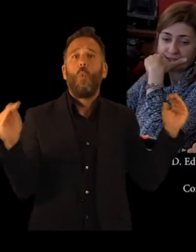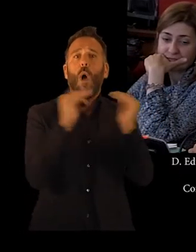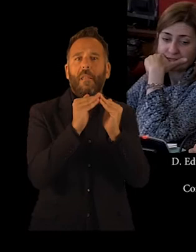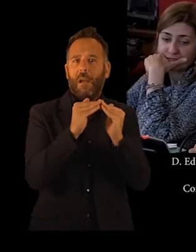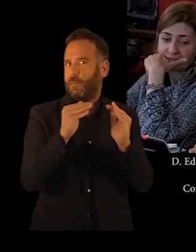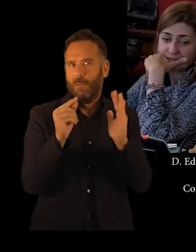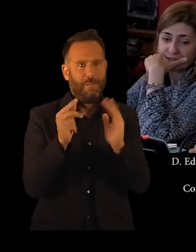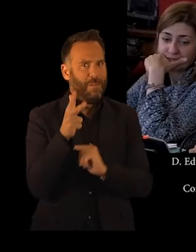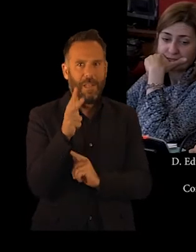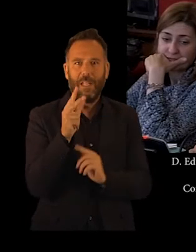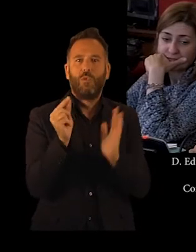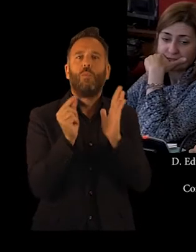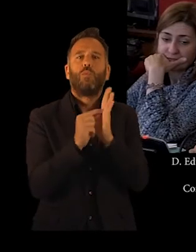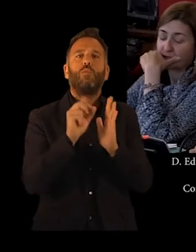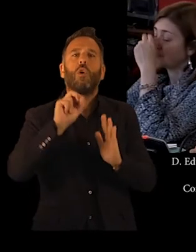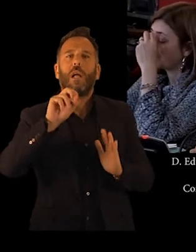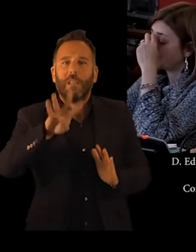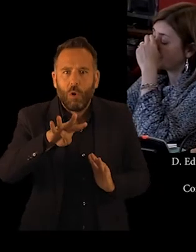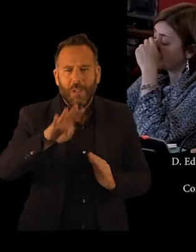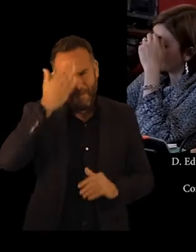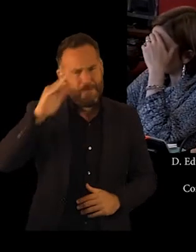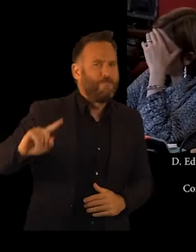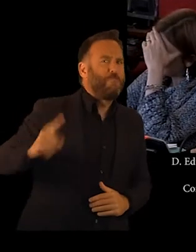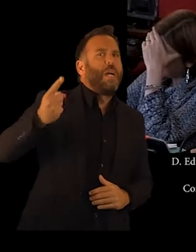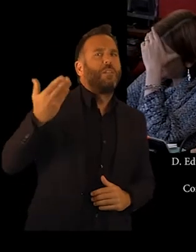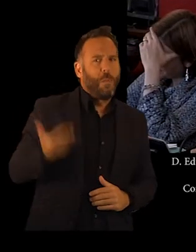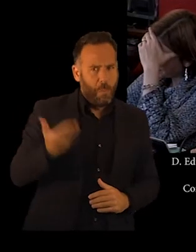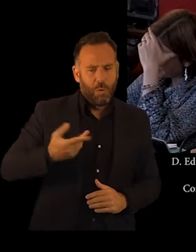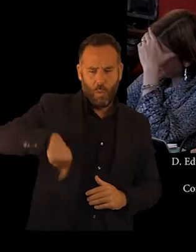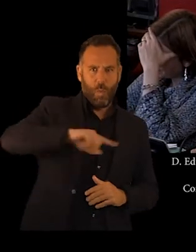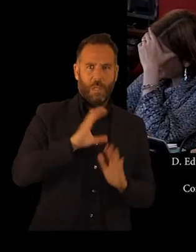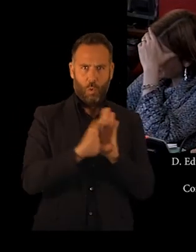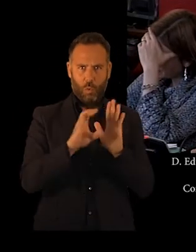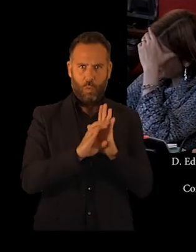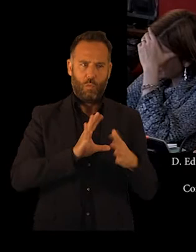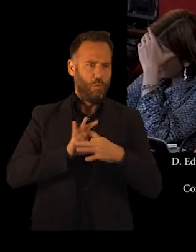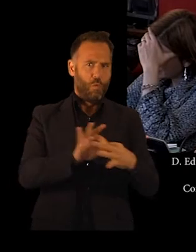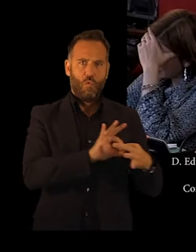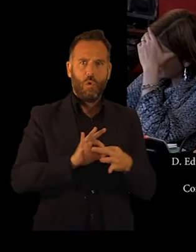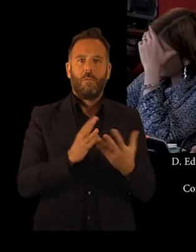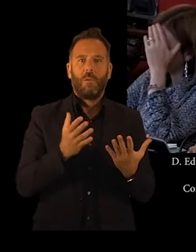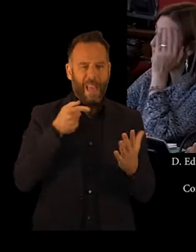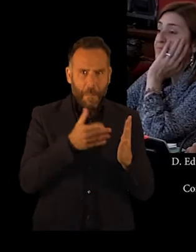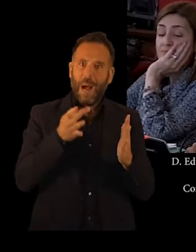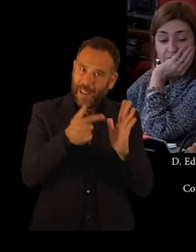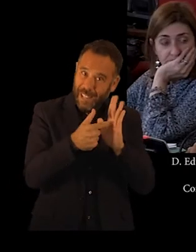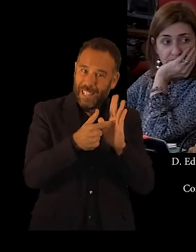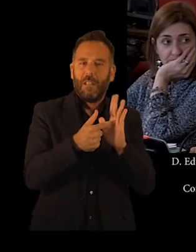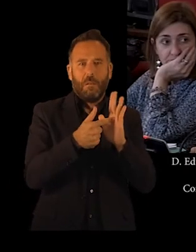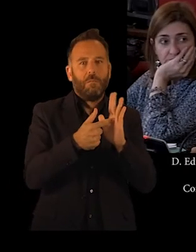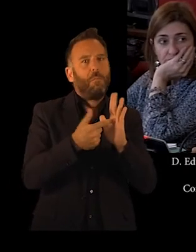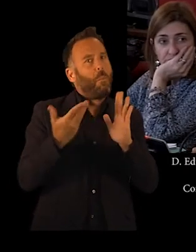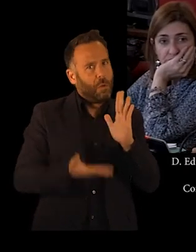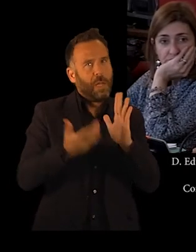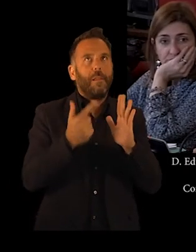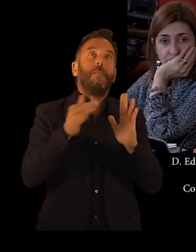derechos del artículo 14, más importantes de nuestra Constitución y que son base, además, de ese supuesto